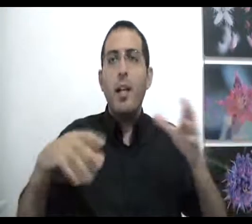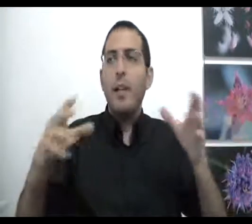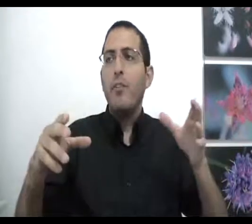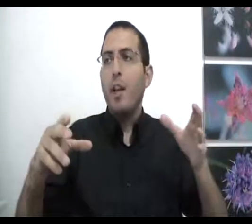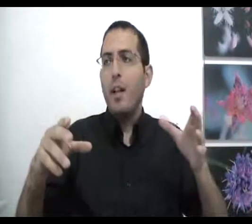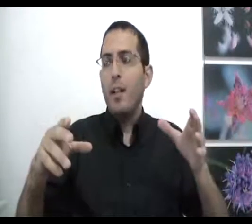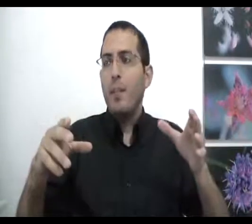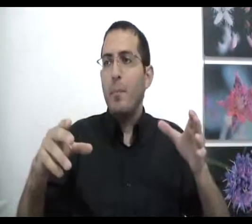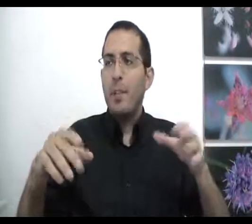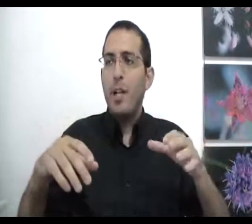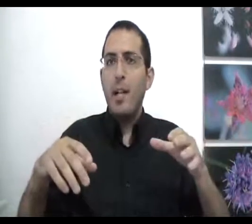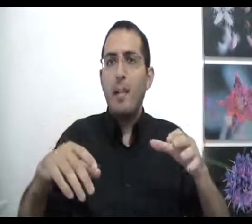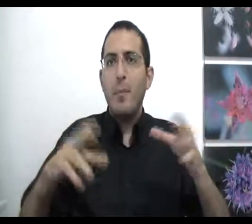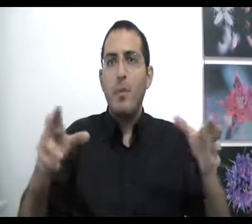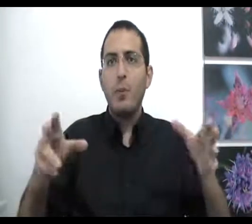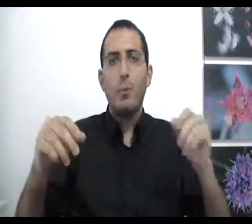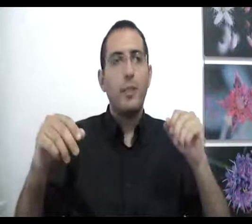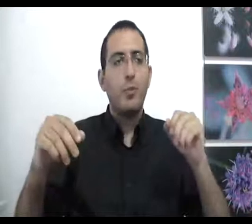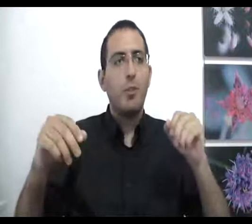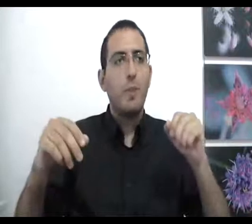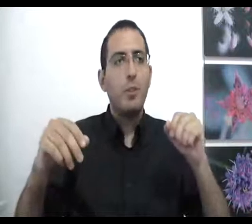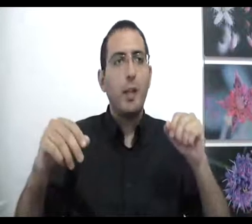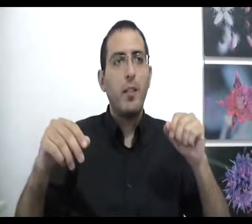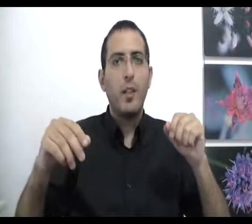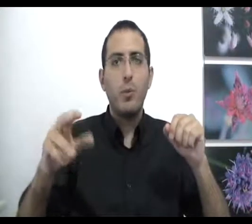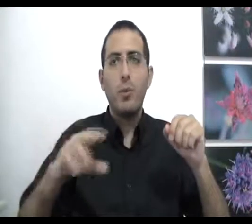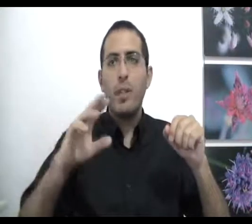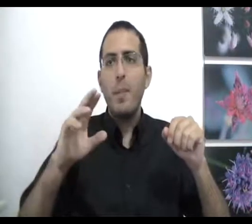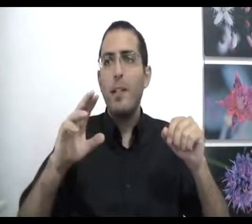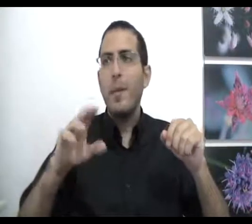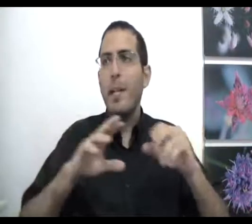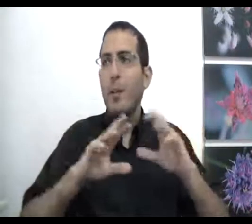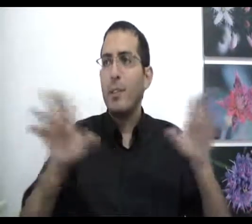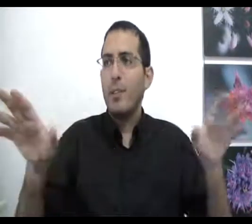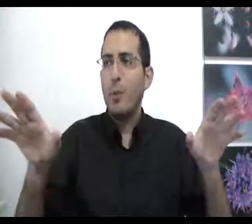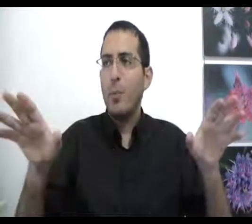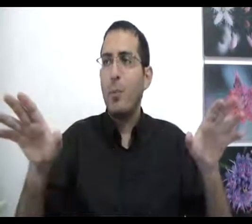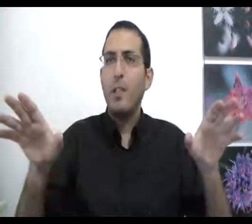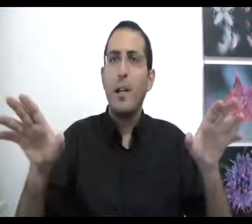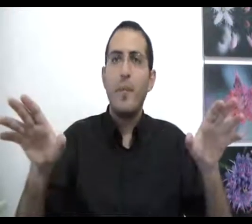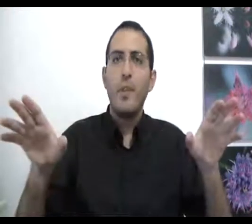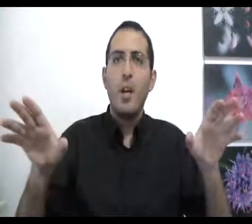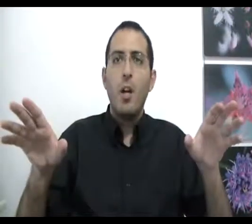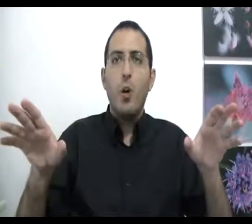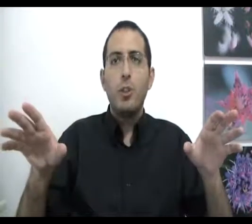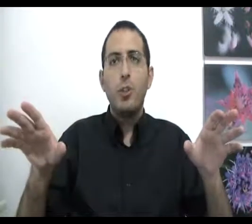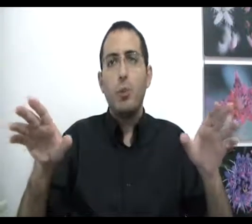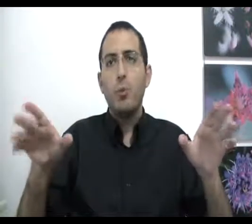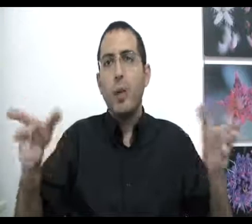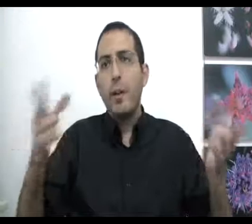להגיש רע בלי שיהיה לאדם נפרדות ברצון שלו מה זאת אומרת נפרדות? אם האדם היה רוצה את הכל באותו מידה או שהוא לא היה